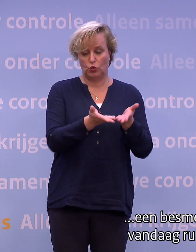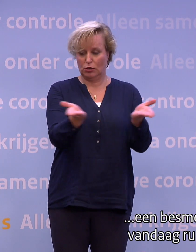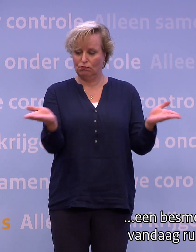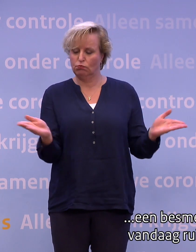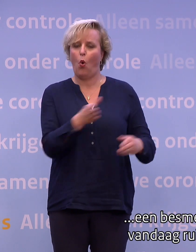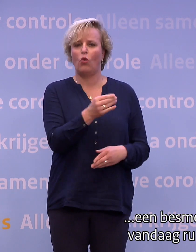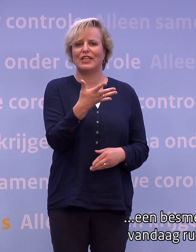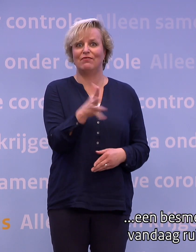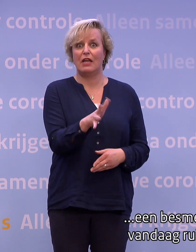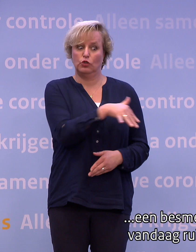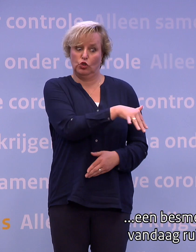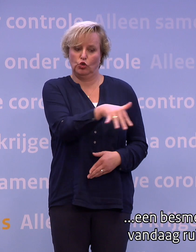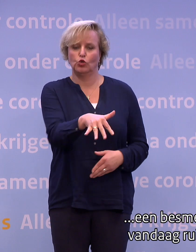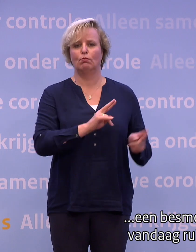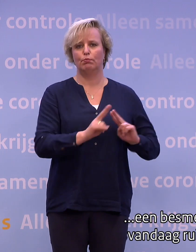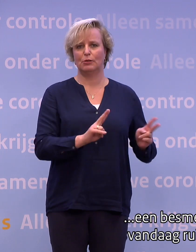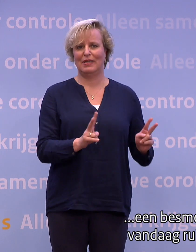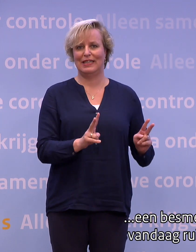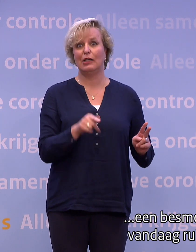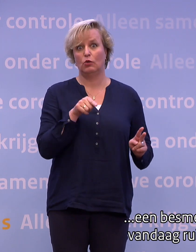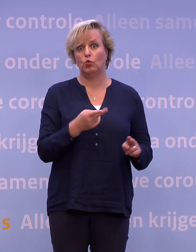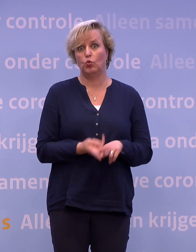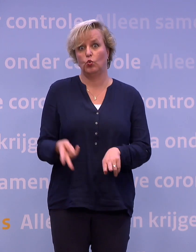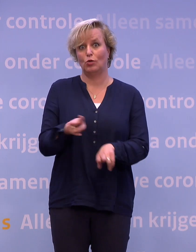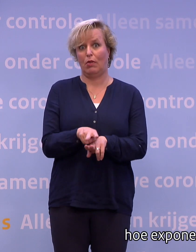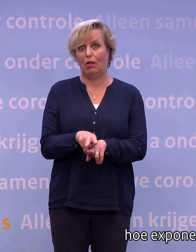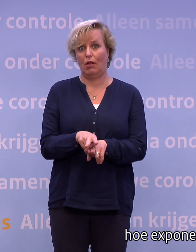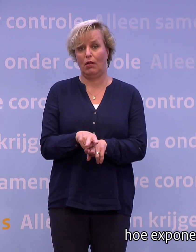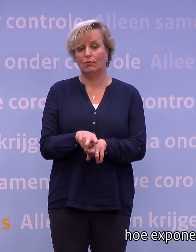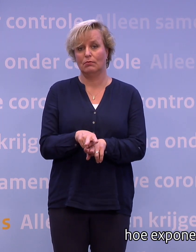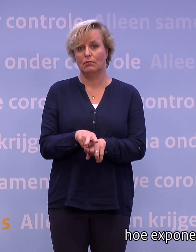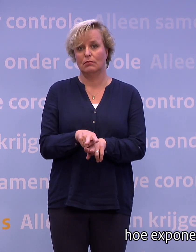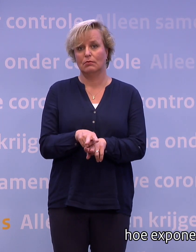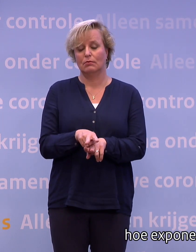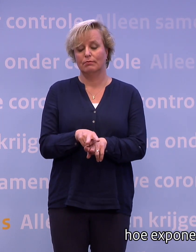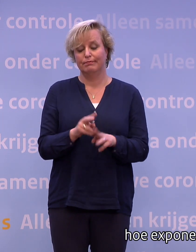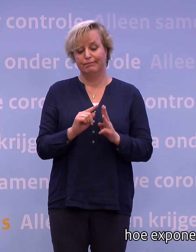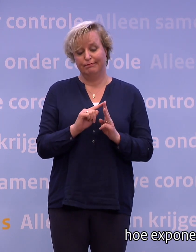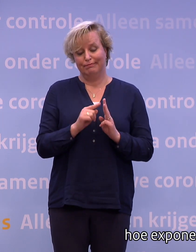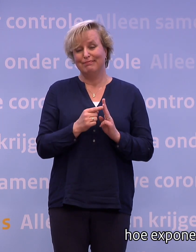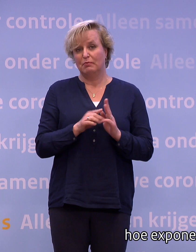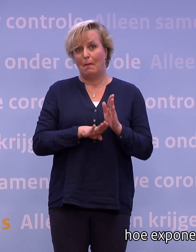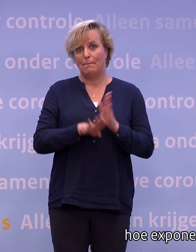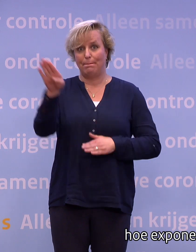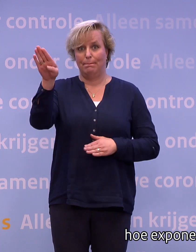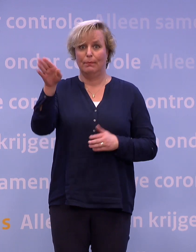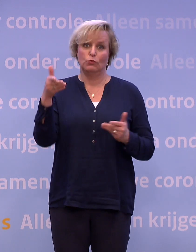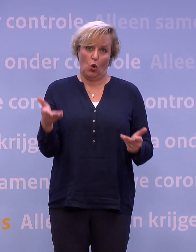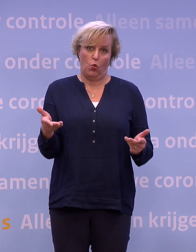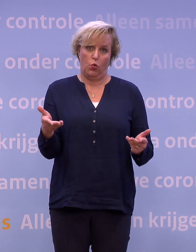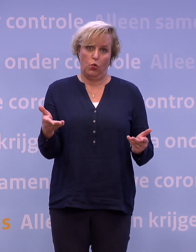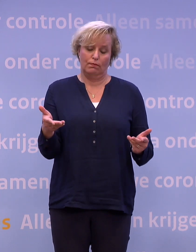geconstateerd. Vandaag ruim twee keer zoveel. En dat is hoe exponentiële groei eruit ziet.